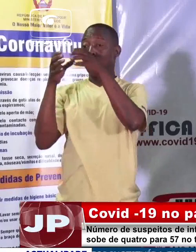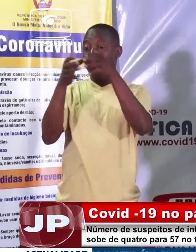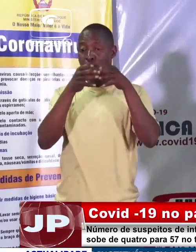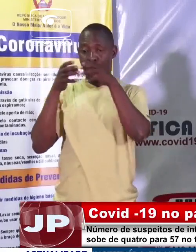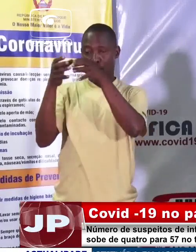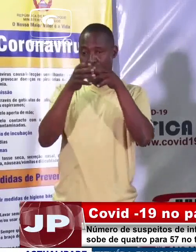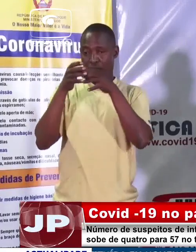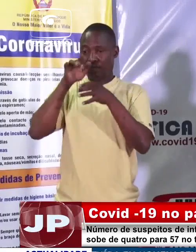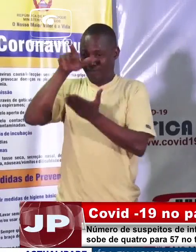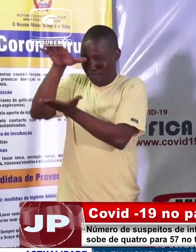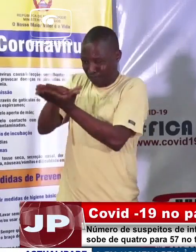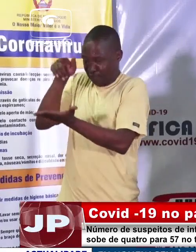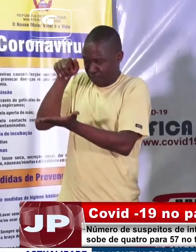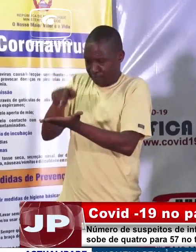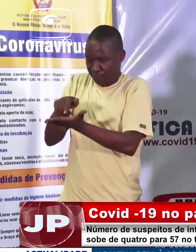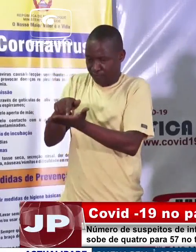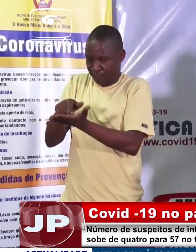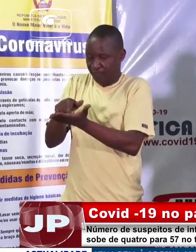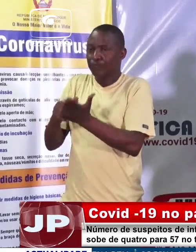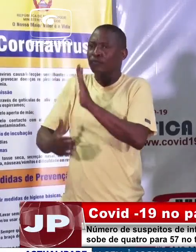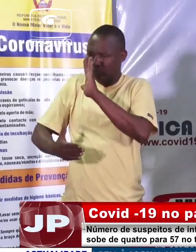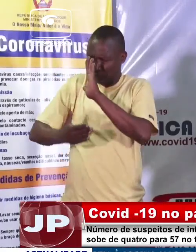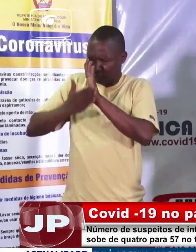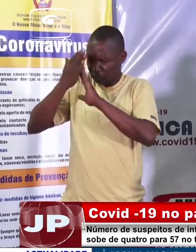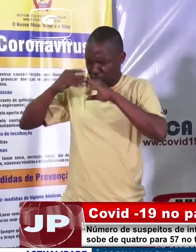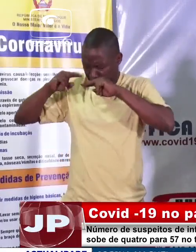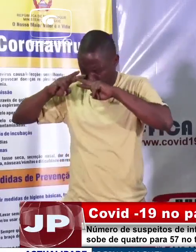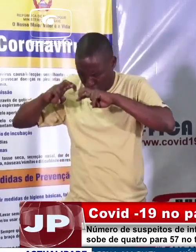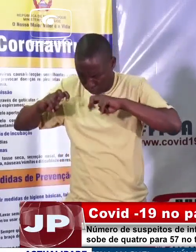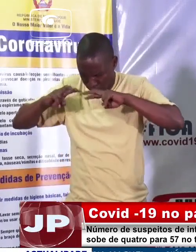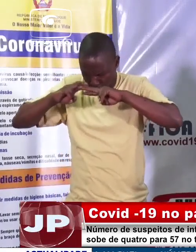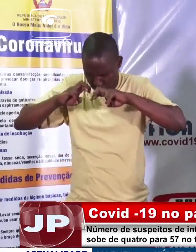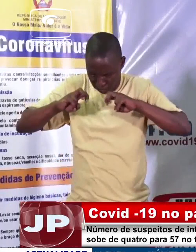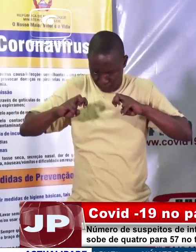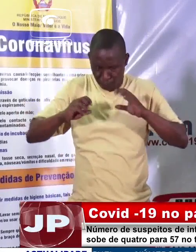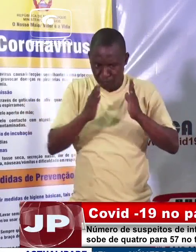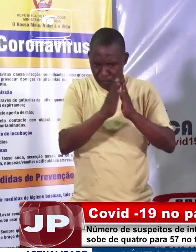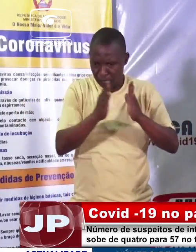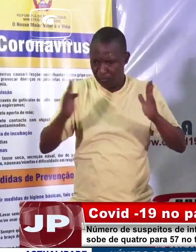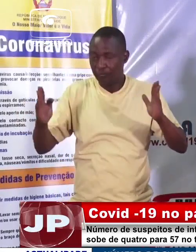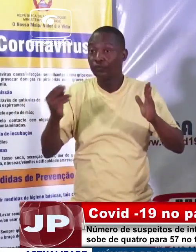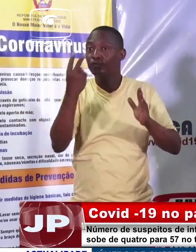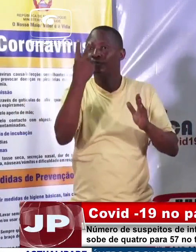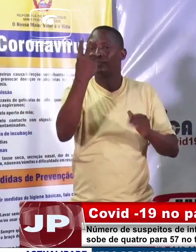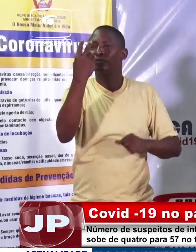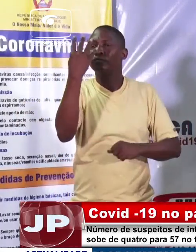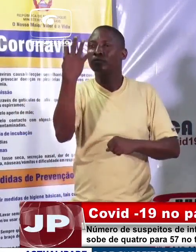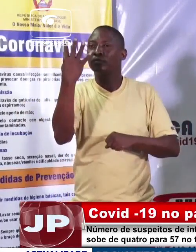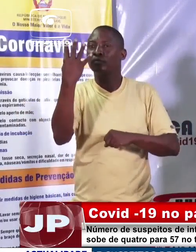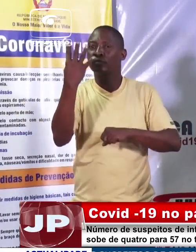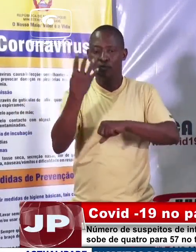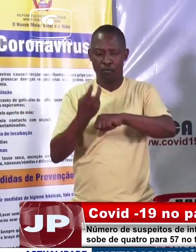de testagem das amostras e ainda não cumprimos as 24 horas que nós mencionámos. Nós teremos